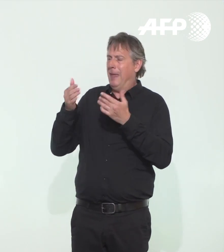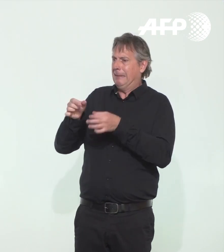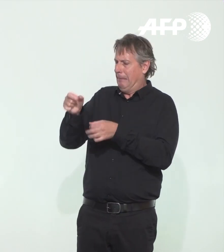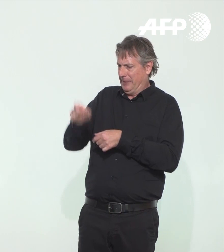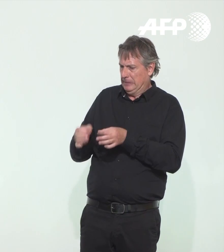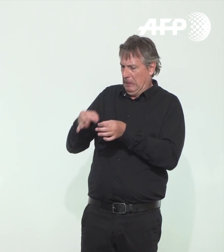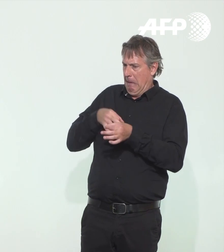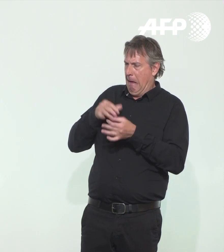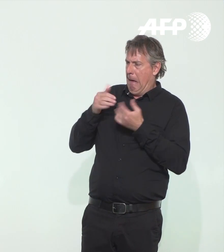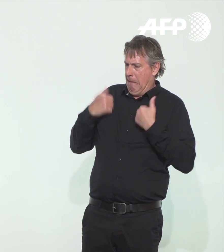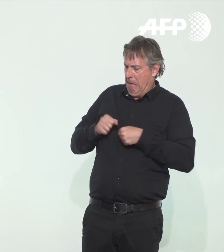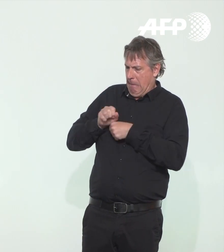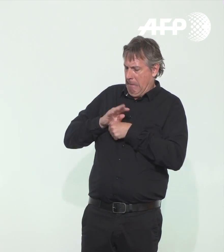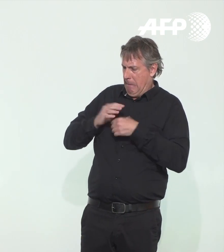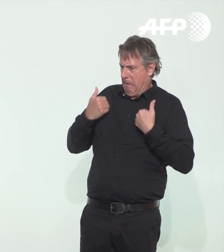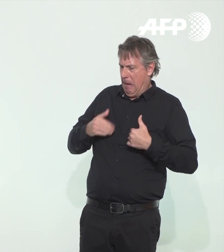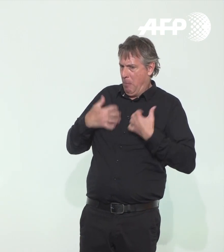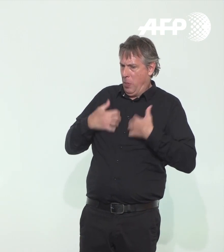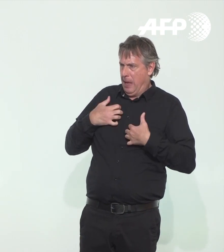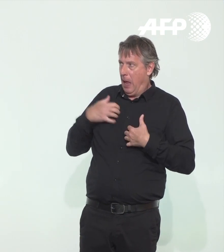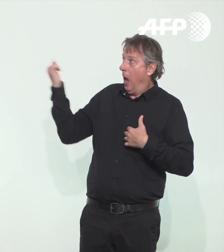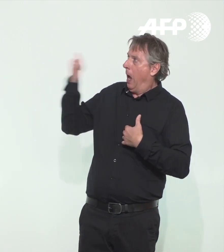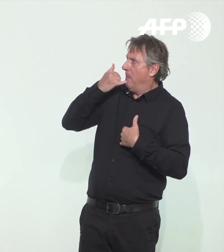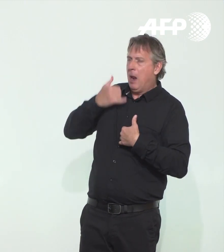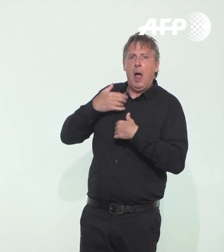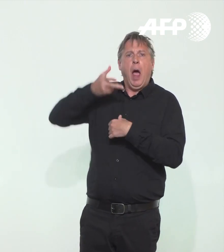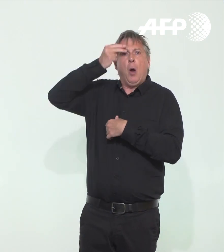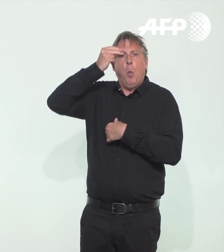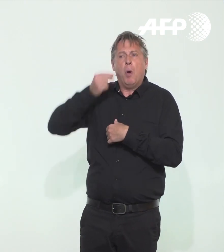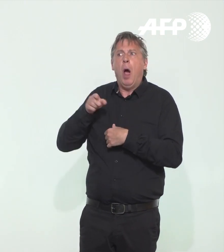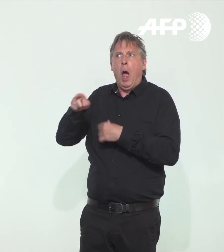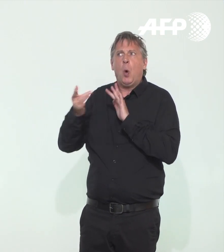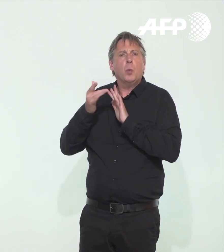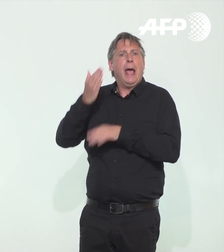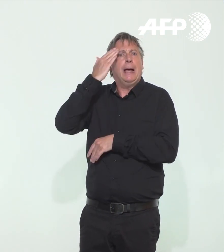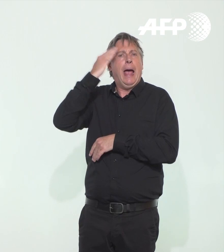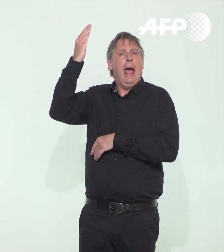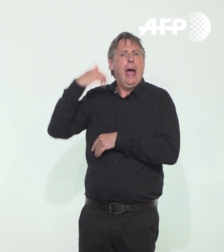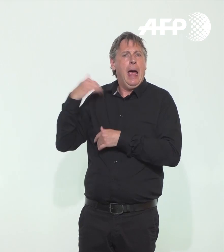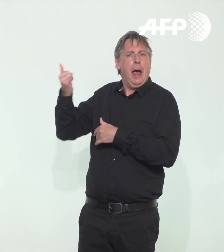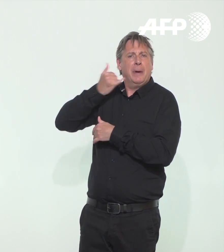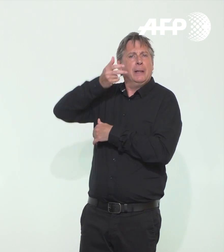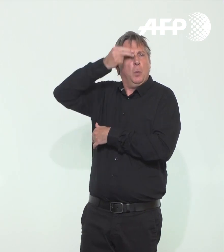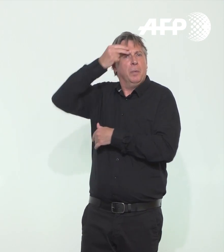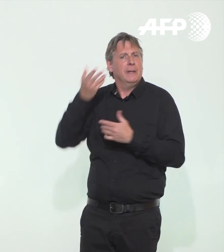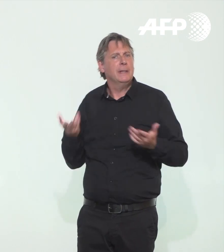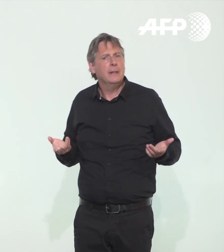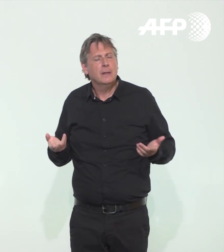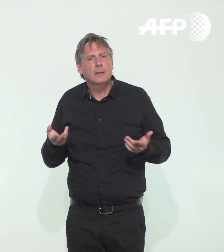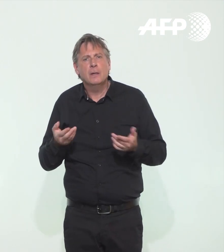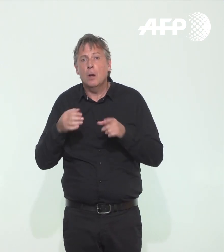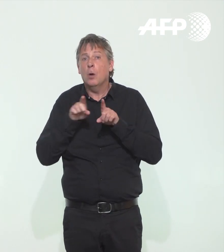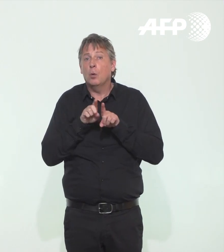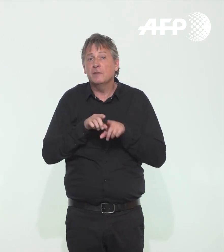de se faire tester. Donc, c'est une information importante. Deuxième information importante, on a l'impression qu'il y a moins de cas contacts par cas